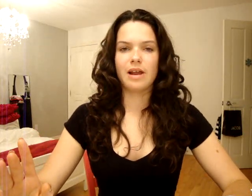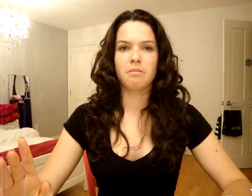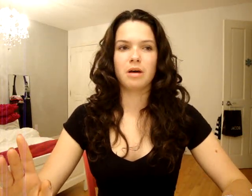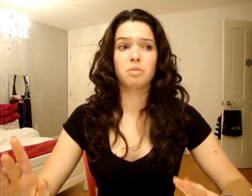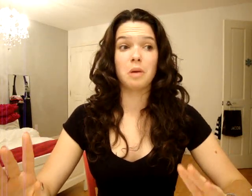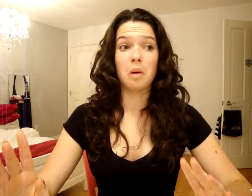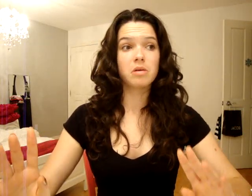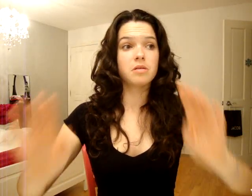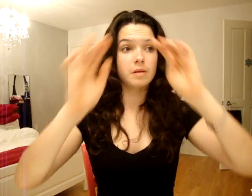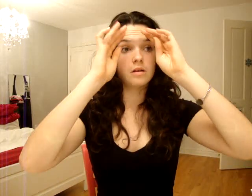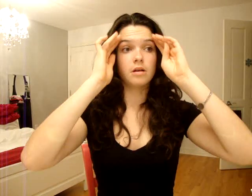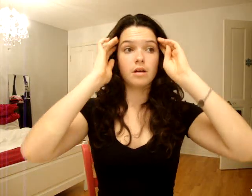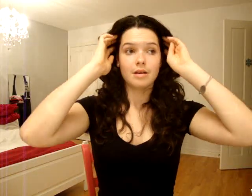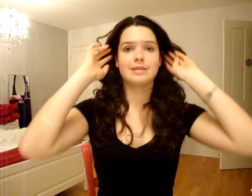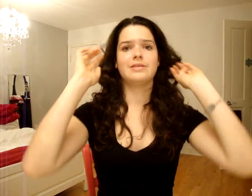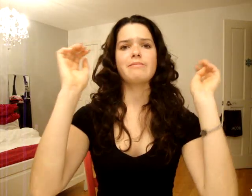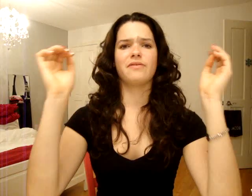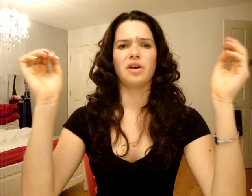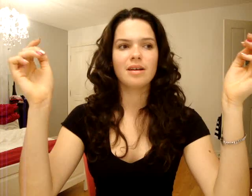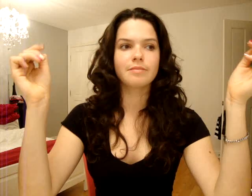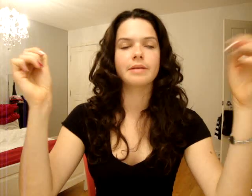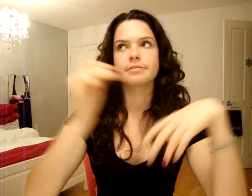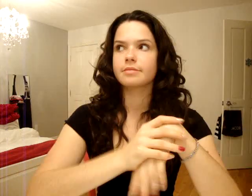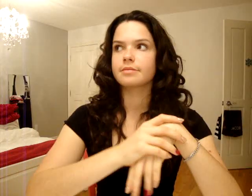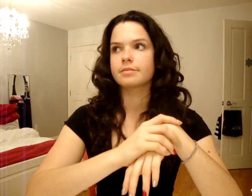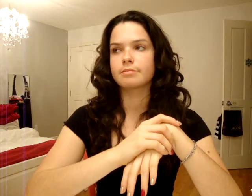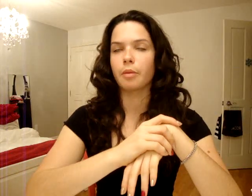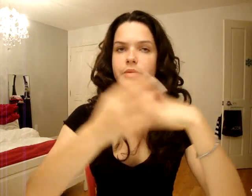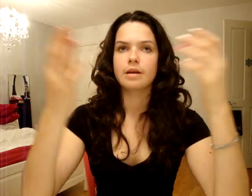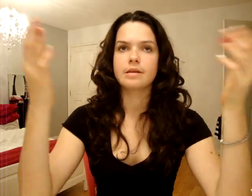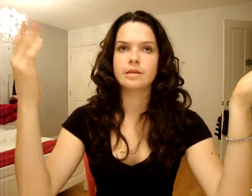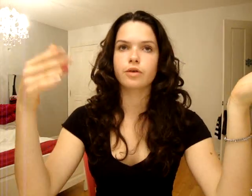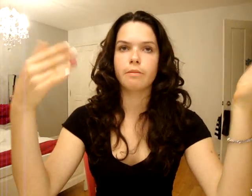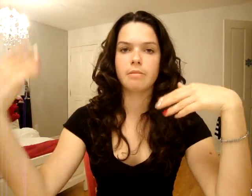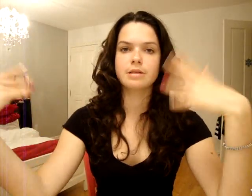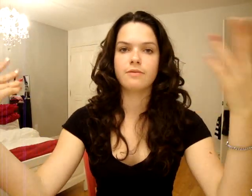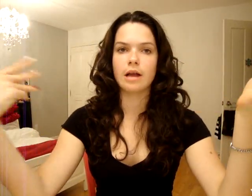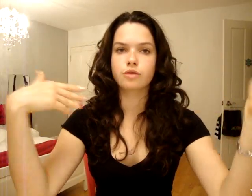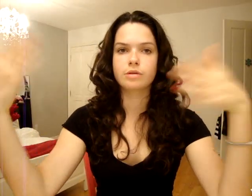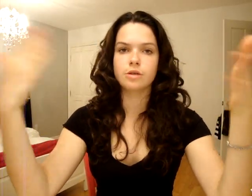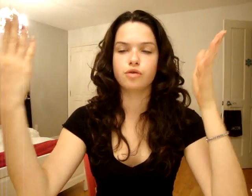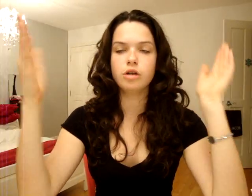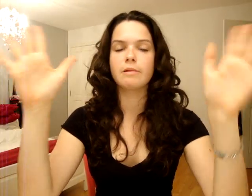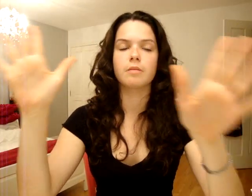fallait comme prendre une bombe, là. Puis là, c'est vraiment violent. Mais bon. C'est sûr que le pinball, c'est violent. Tu te tires dessus, là. Mais bon.